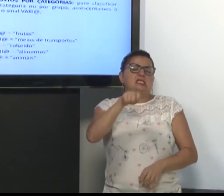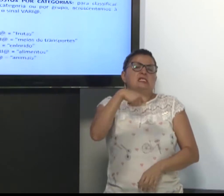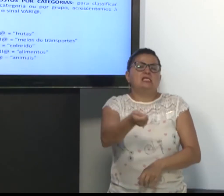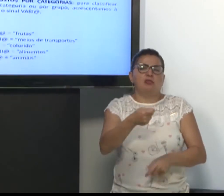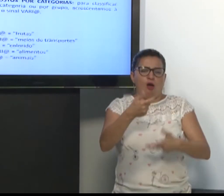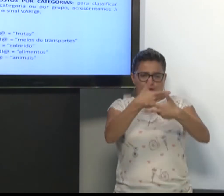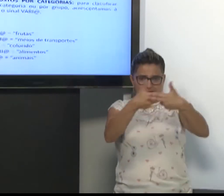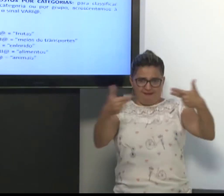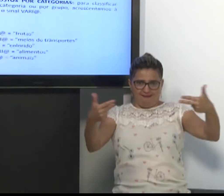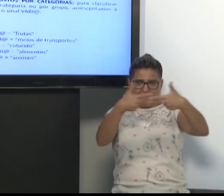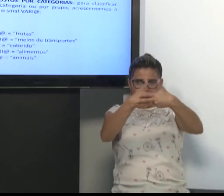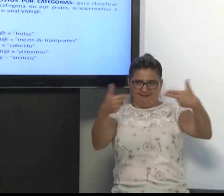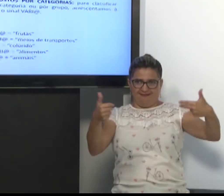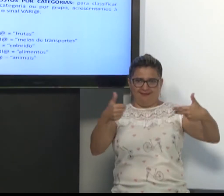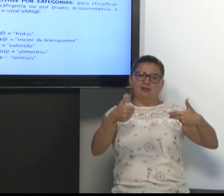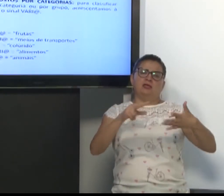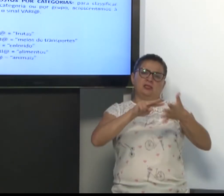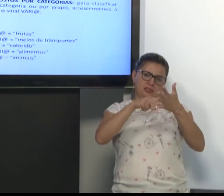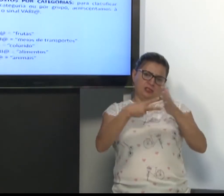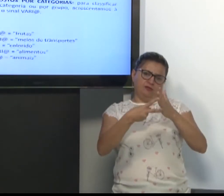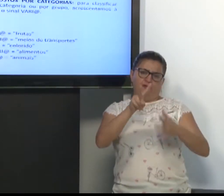acrescenta o sinal de vários ou de coisas.